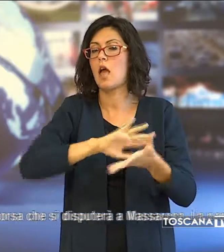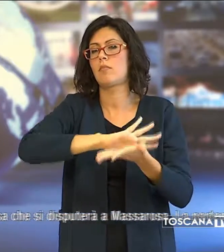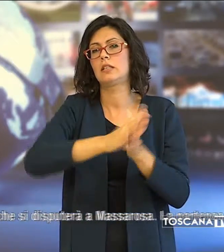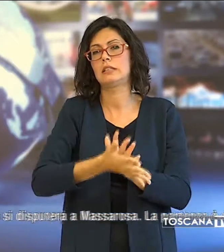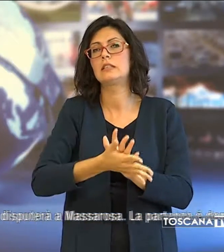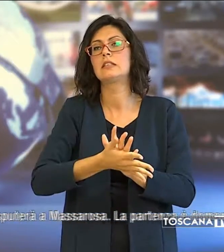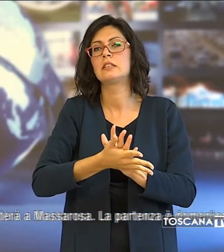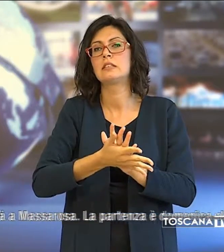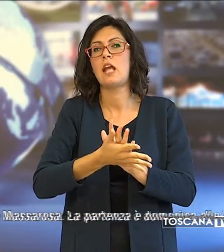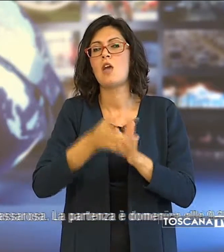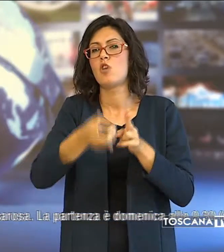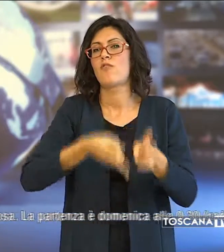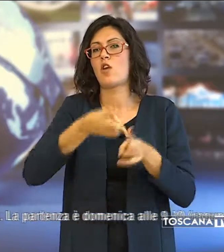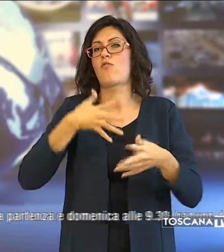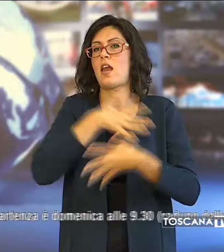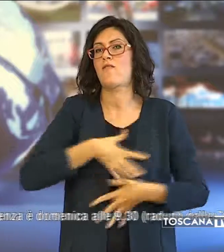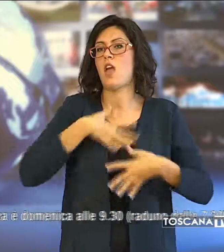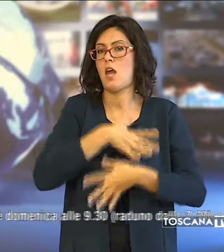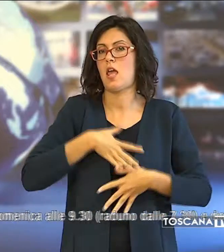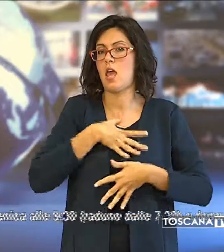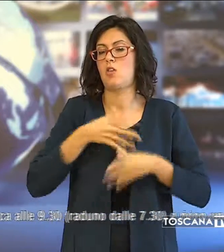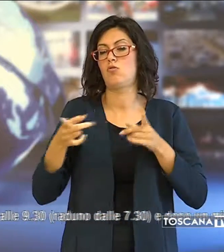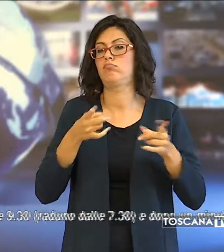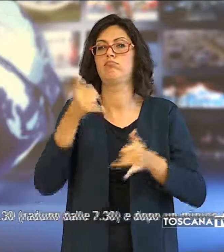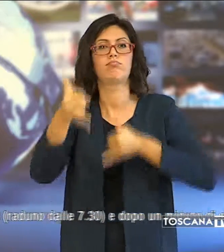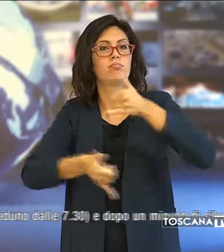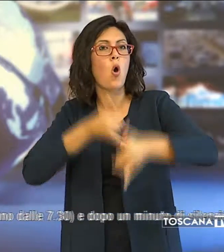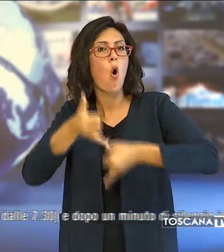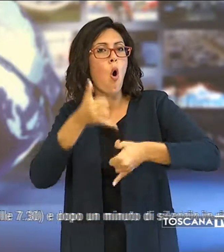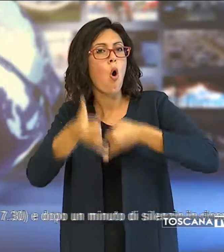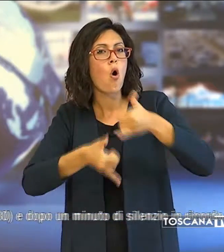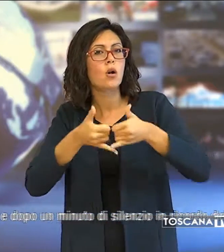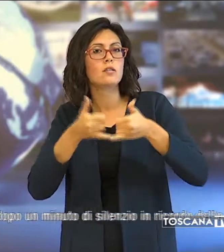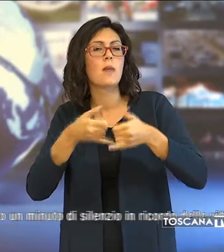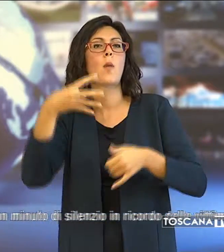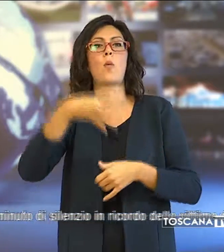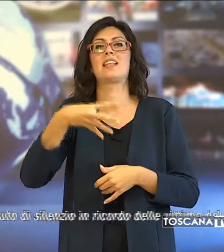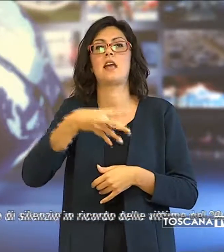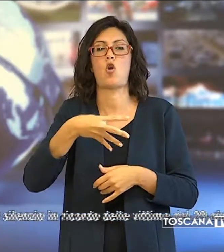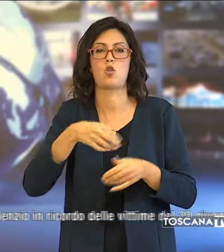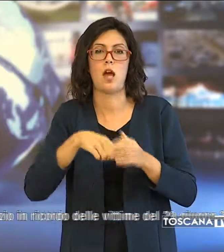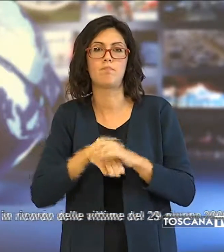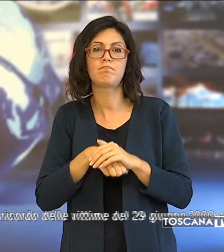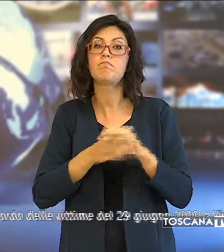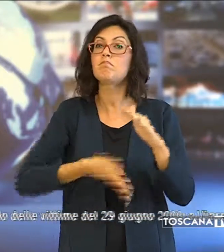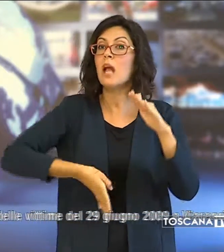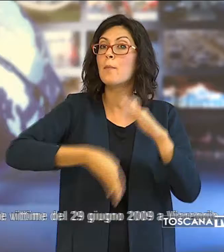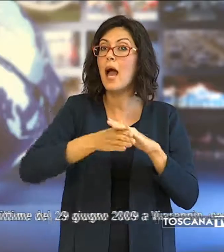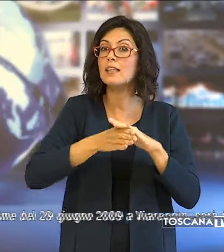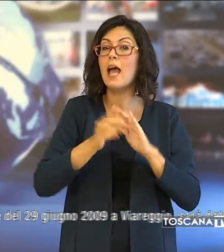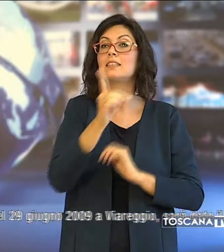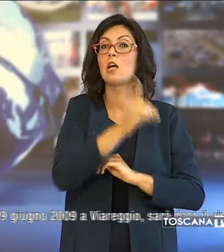ferroviaria di Via Reggio durante la corsa che si disputerà a Massarosa. La partenza è